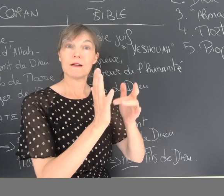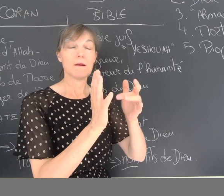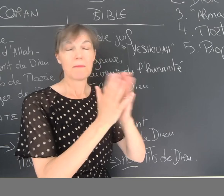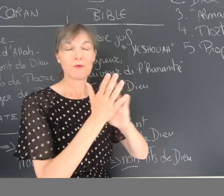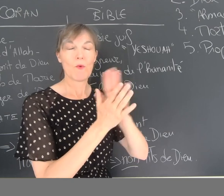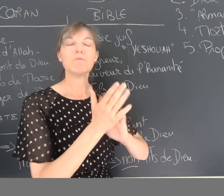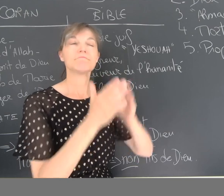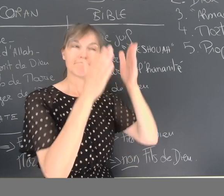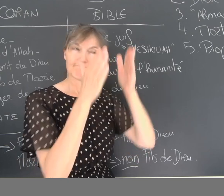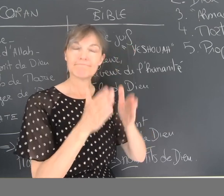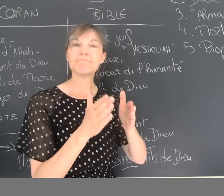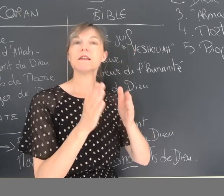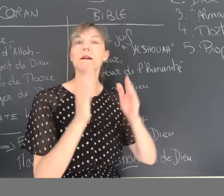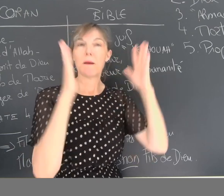venir sur elle